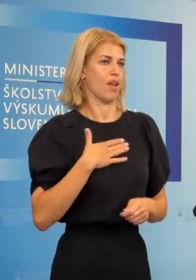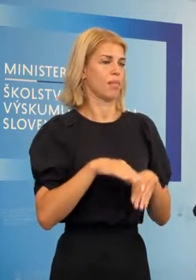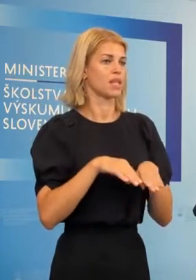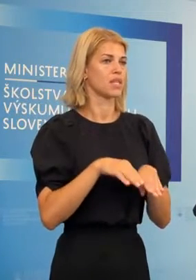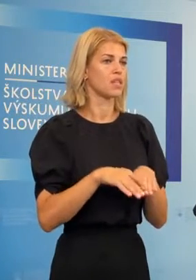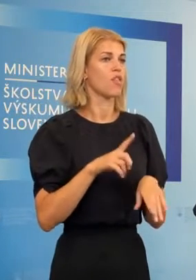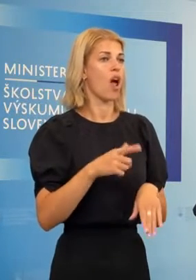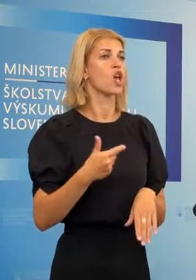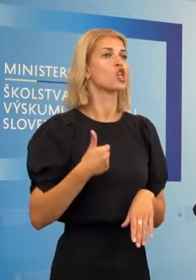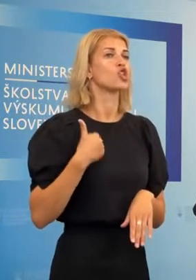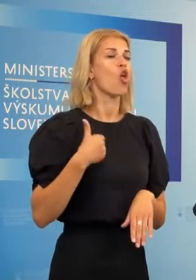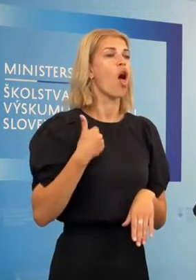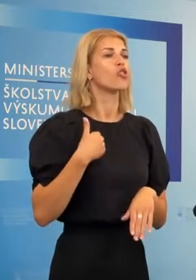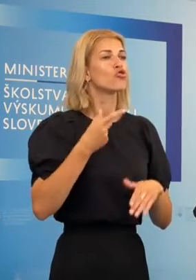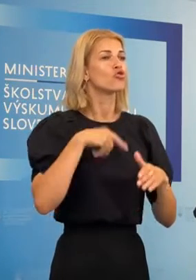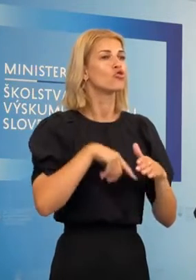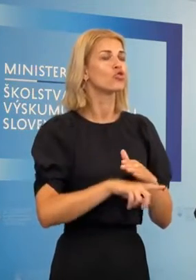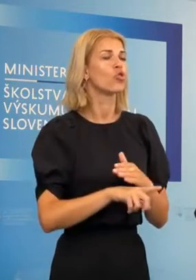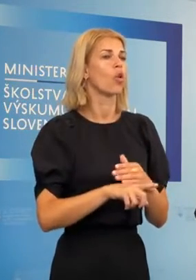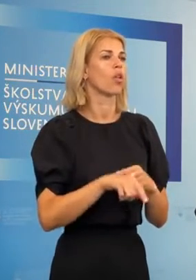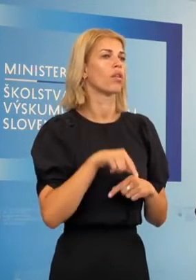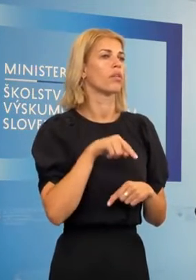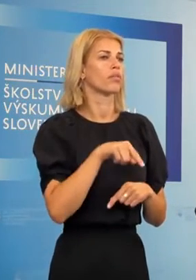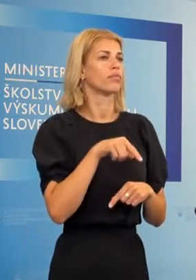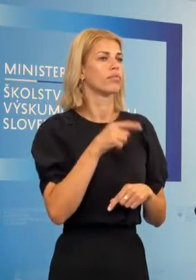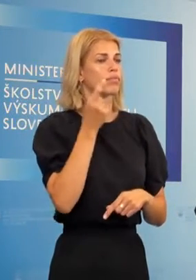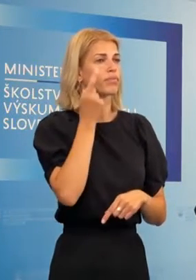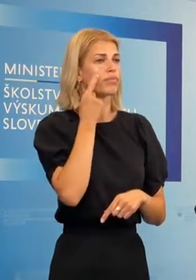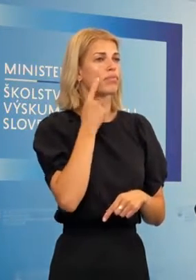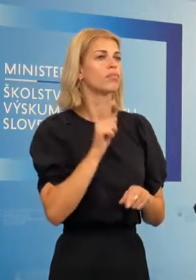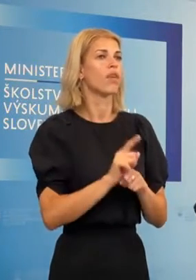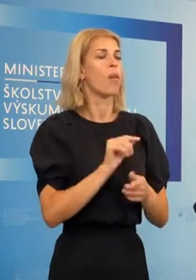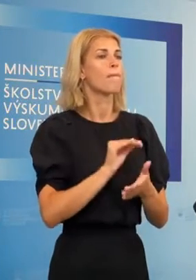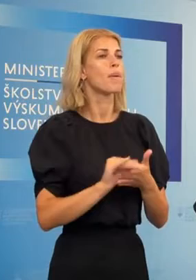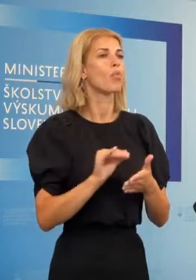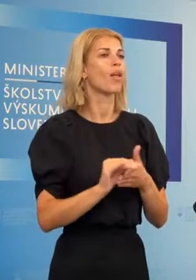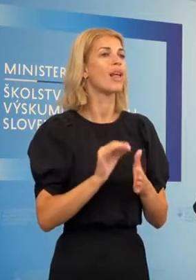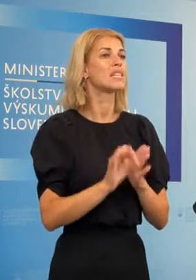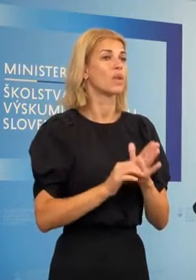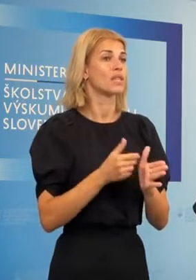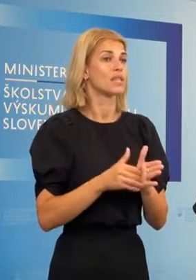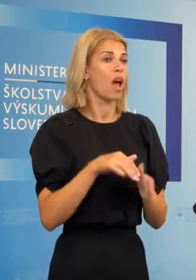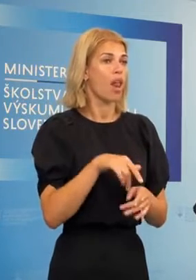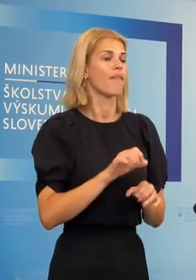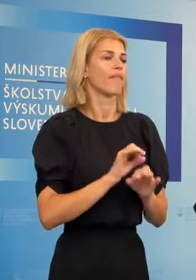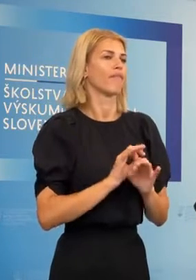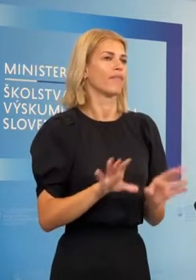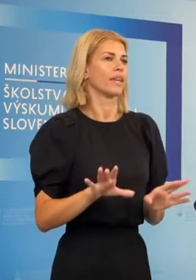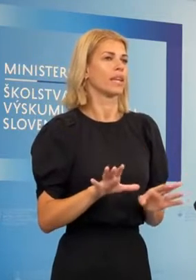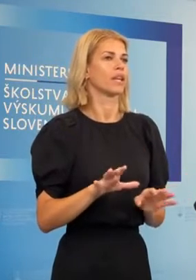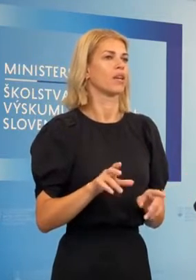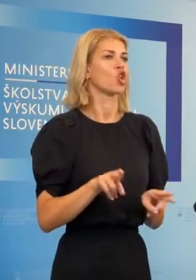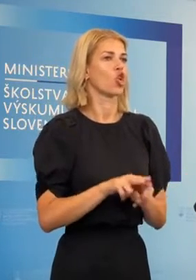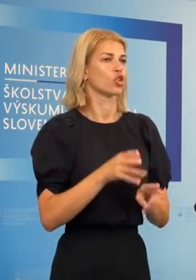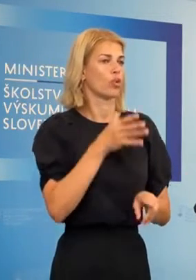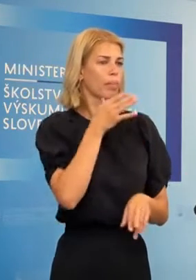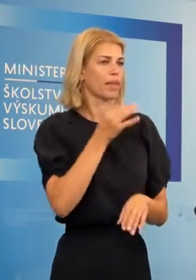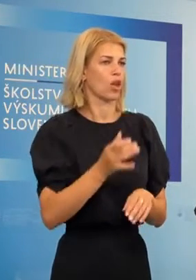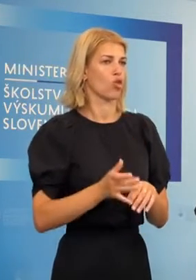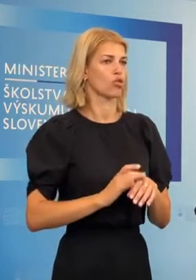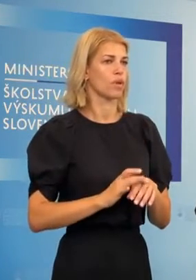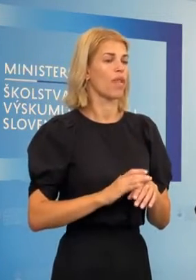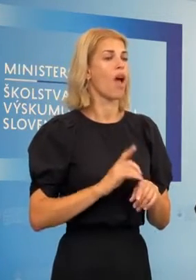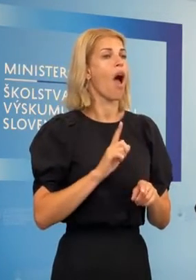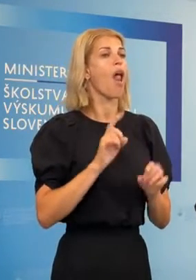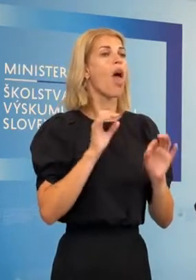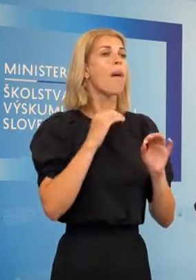škola školsky zrední týka, tak pri tom, že treba mimoriadná situácia, tak tam si rodič ešte vyospredlniť. Systemovo, po